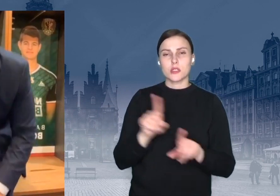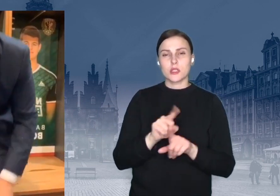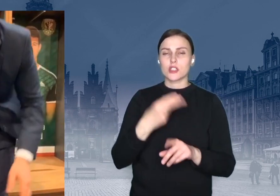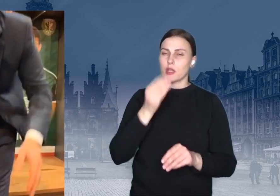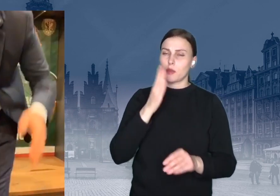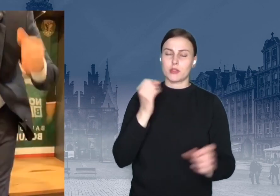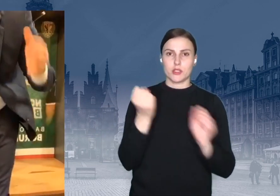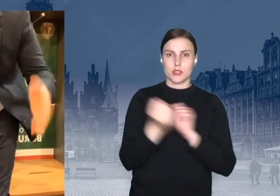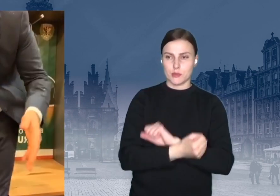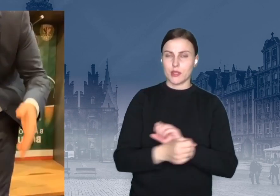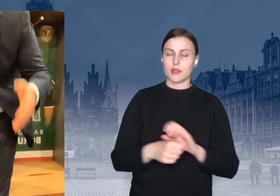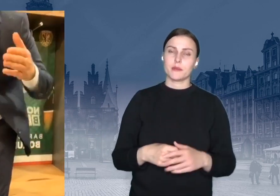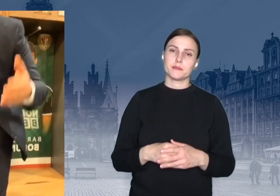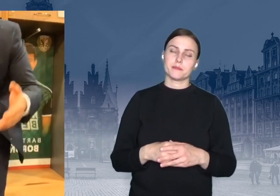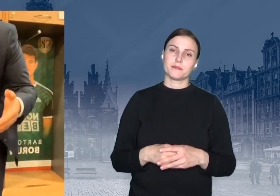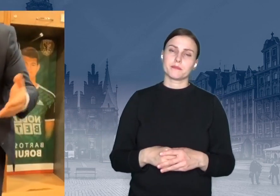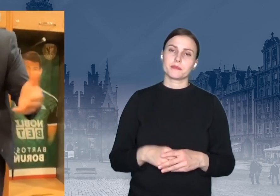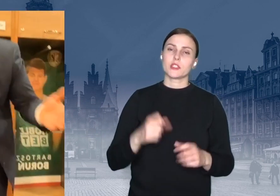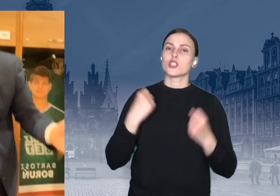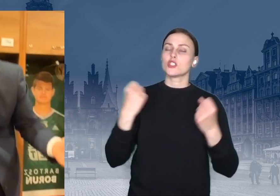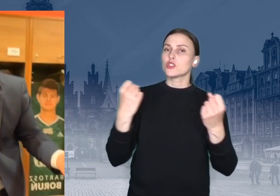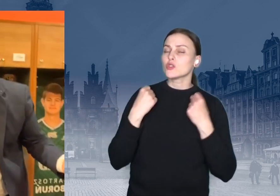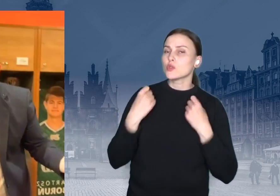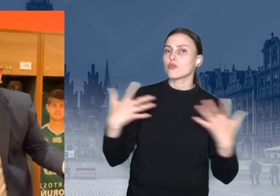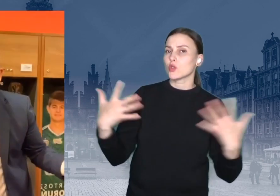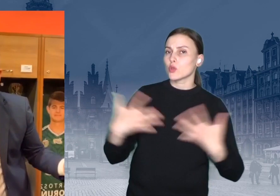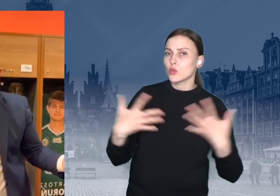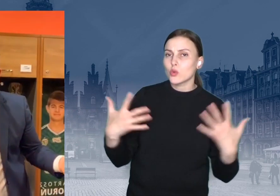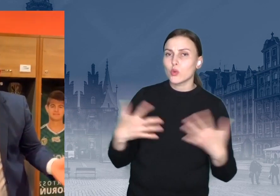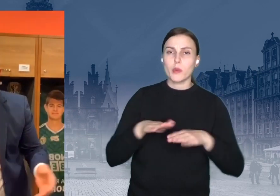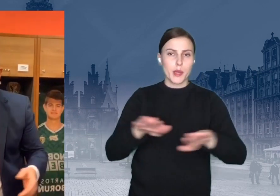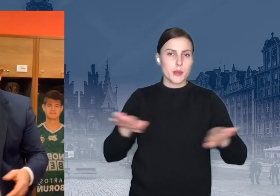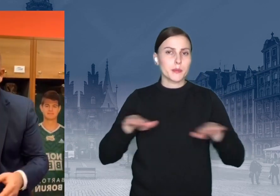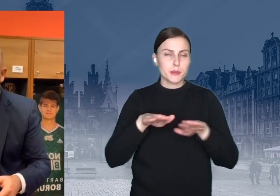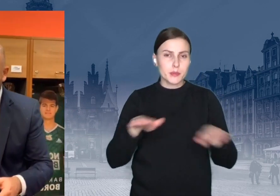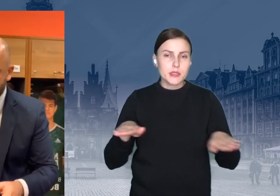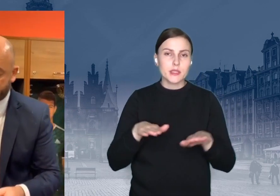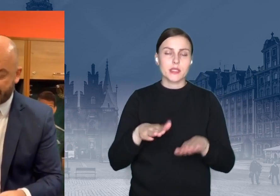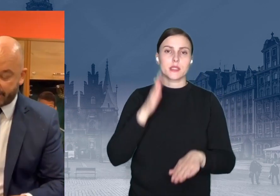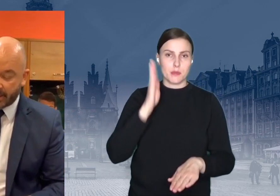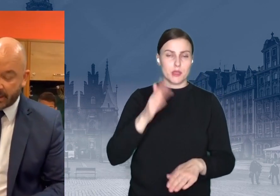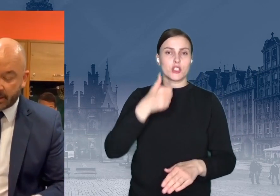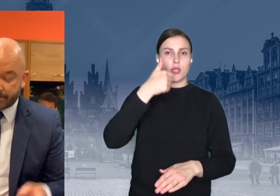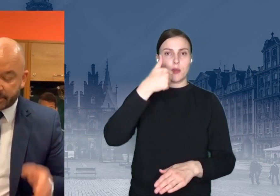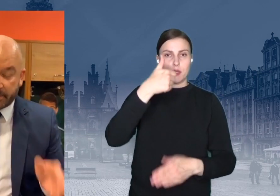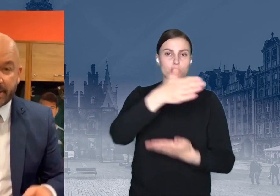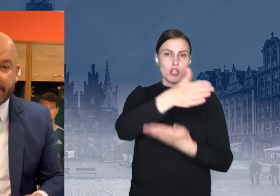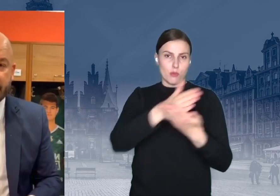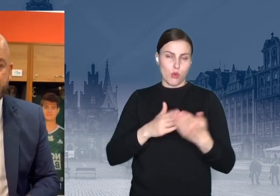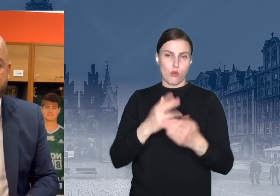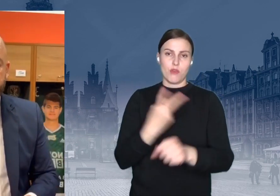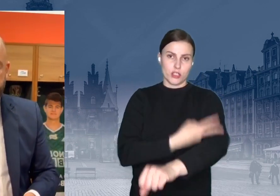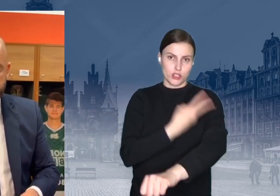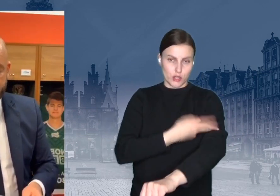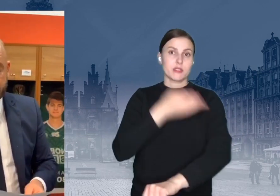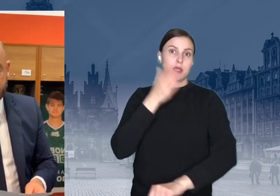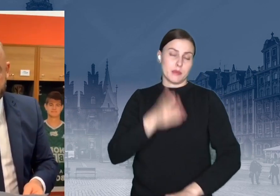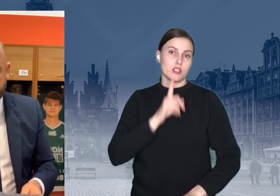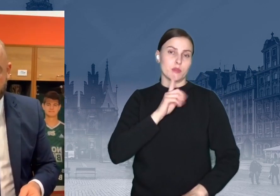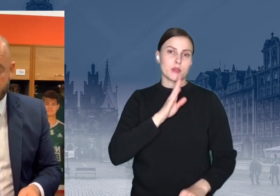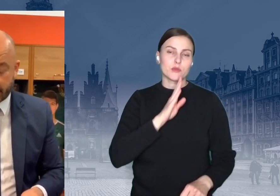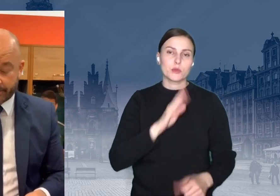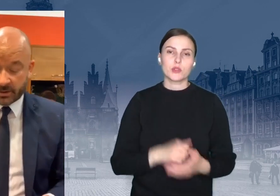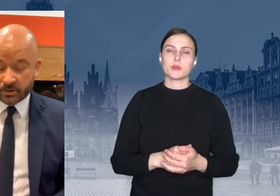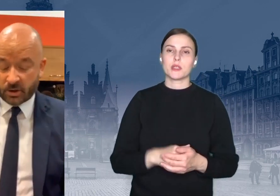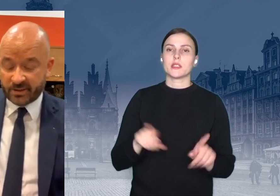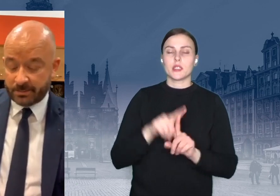drodzy, siłownie, kluby fitness i baseny połowa czerwca czekamy. Przypominam także, że pan